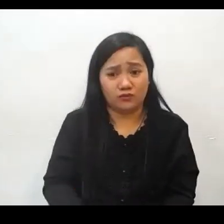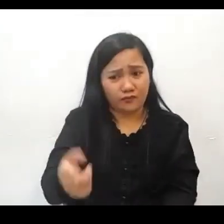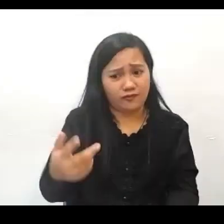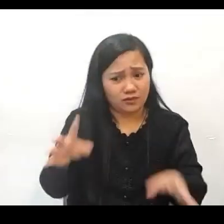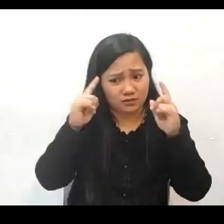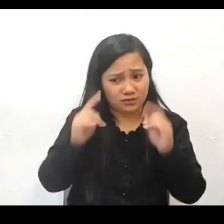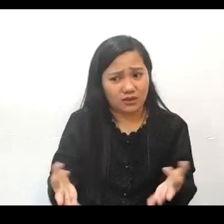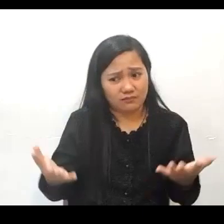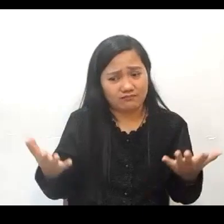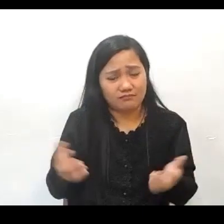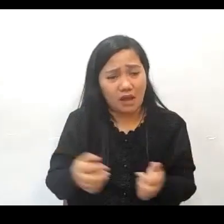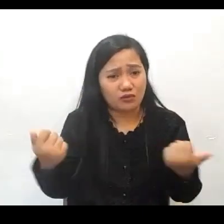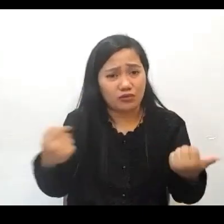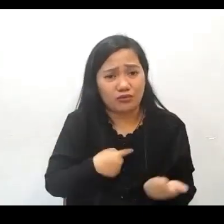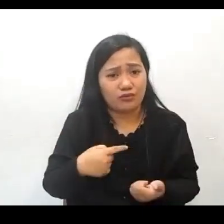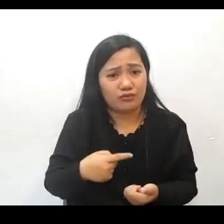kasi nga nakapagpasyan na sila